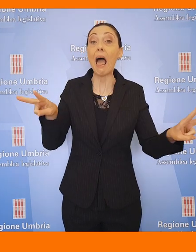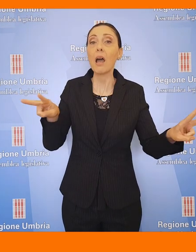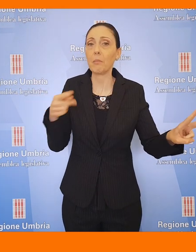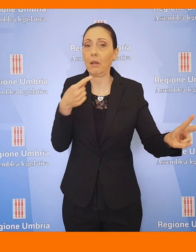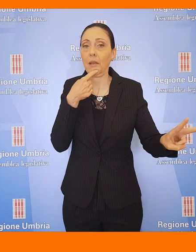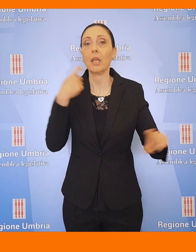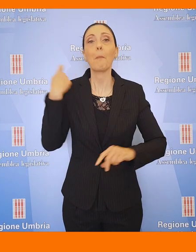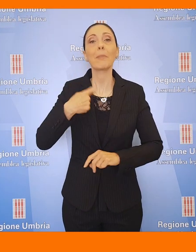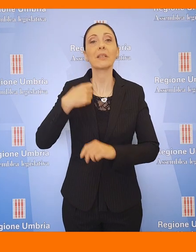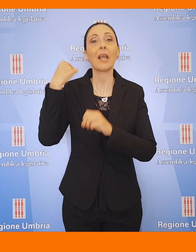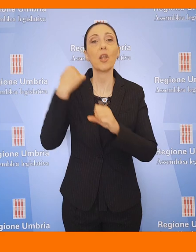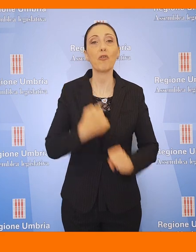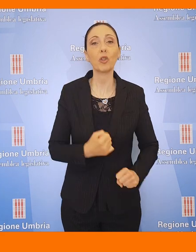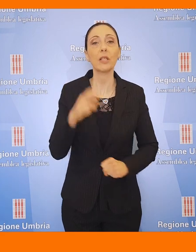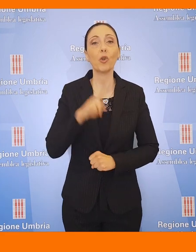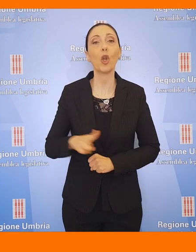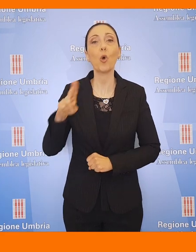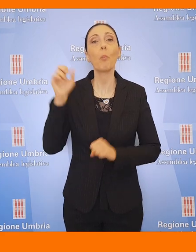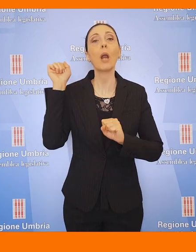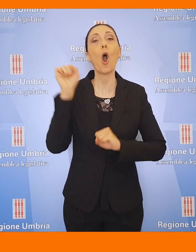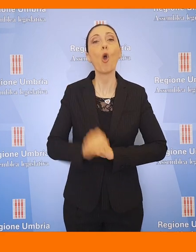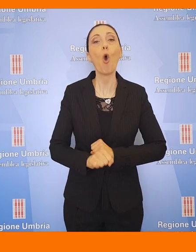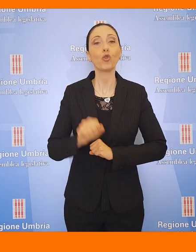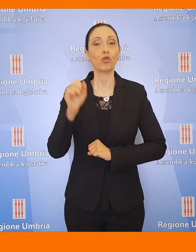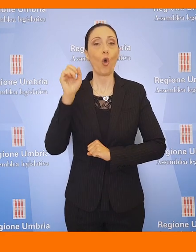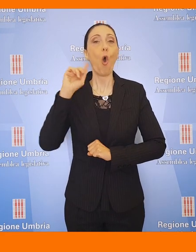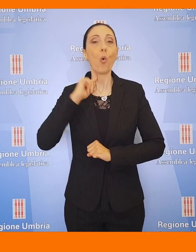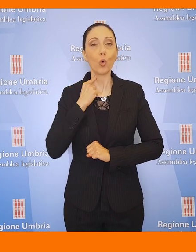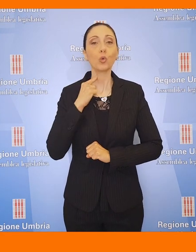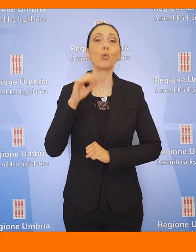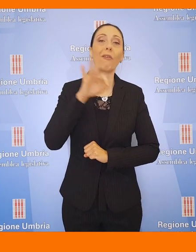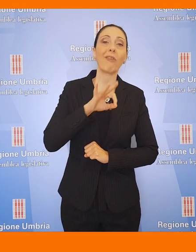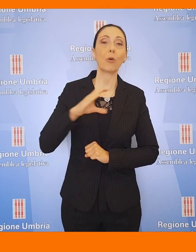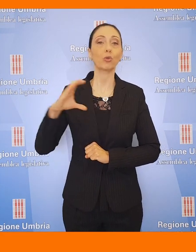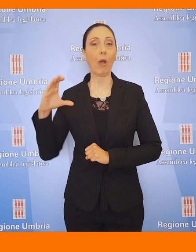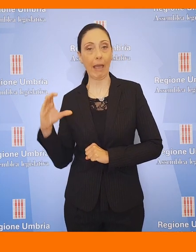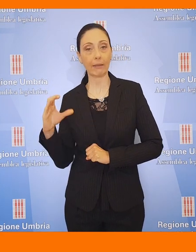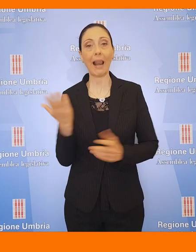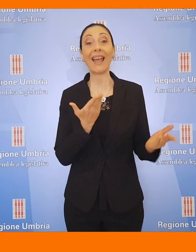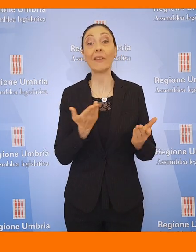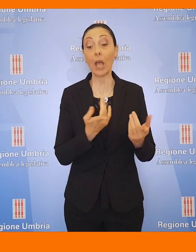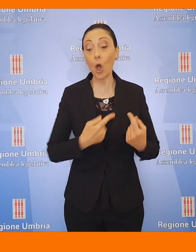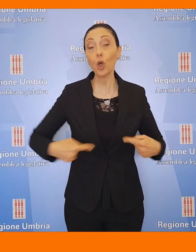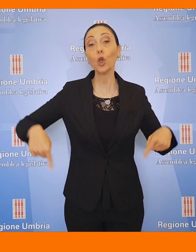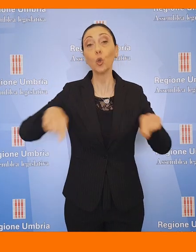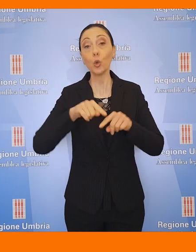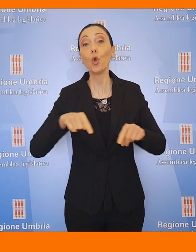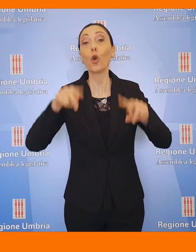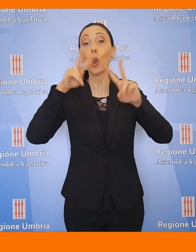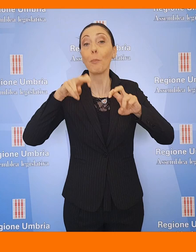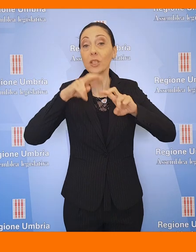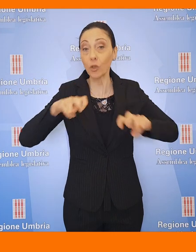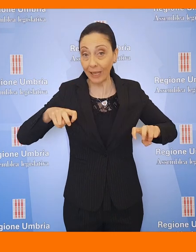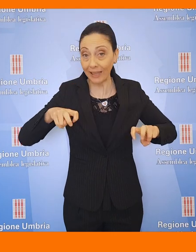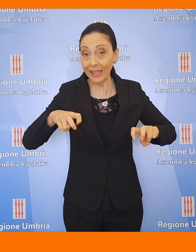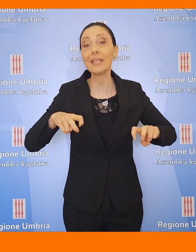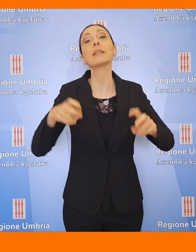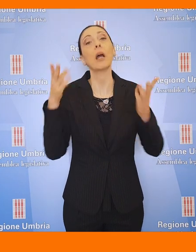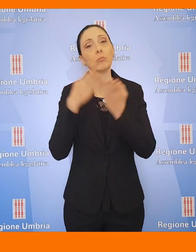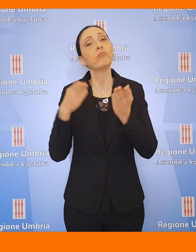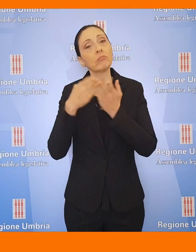lanciato dalla Presidente della Fondazione Umbria contro l'usura, Fausto Cardella, invitato nella riunione della Commissione d'inchiesta,